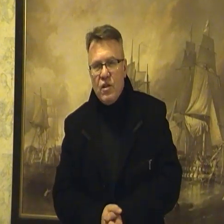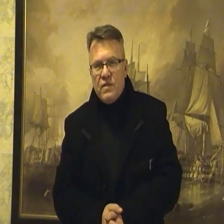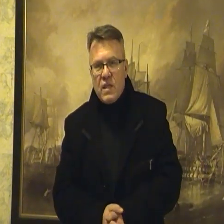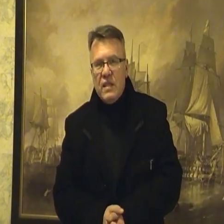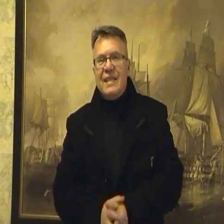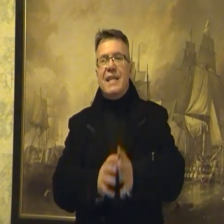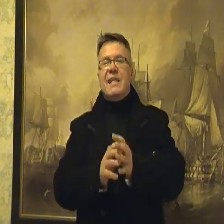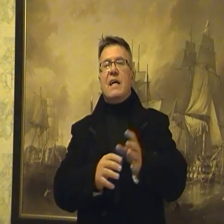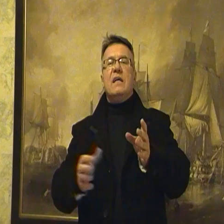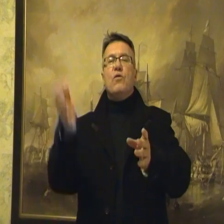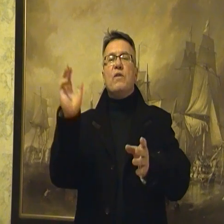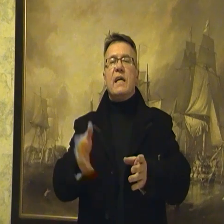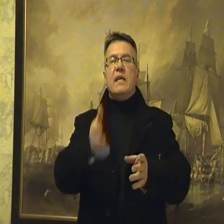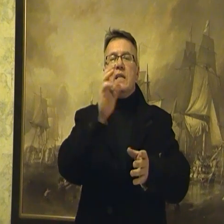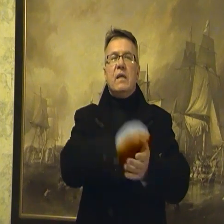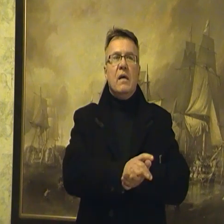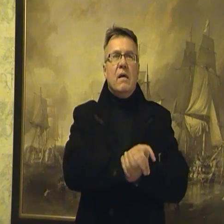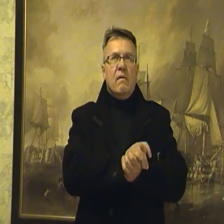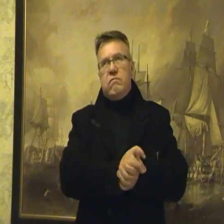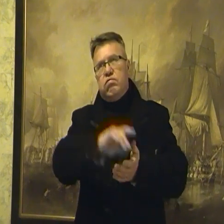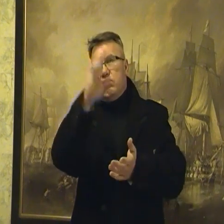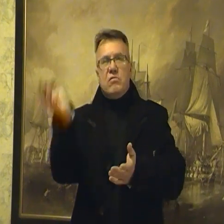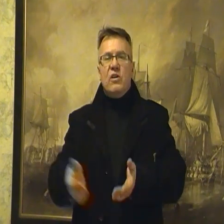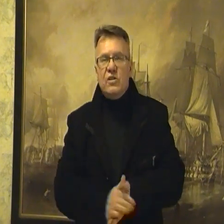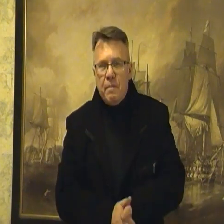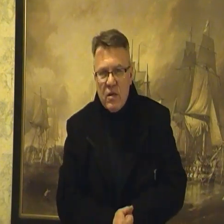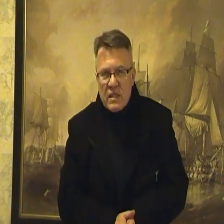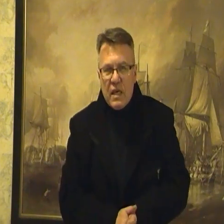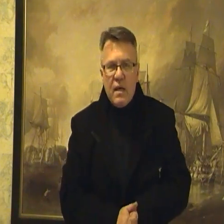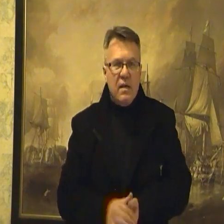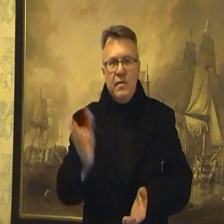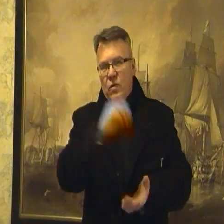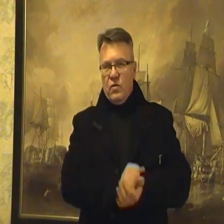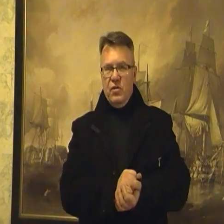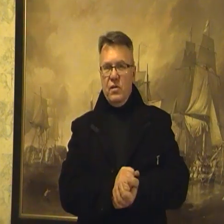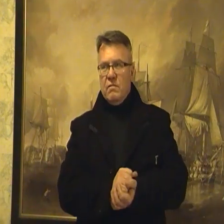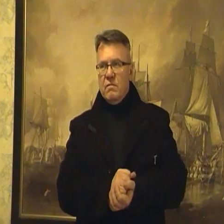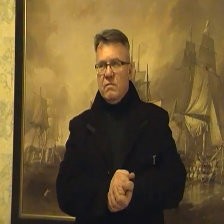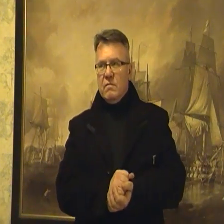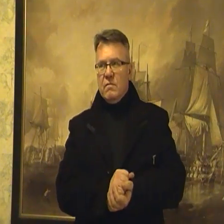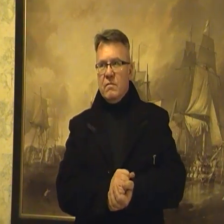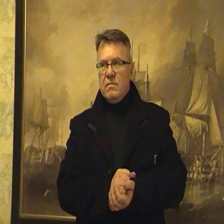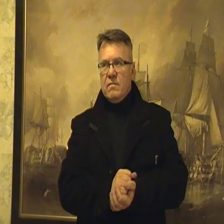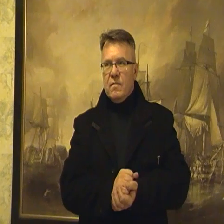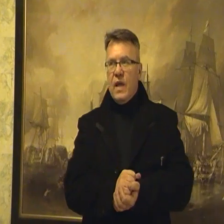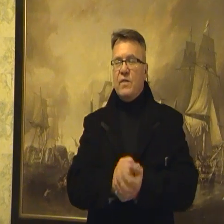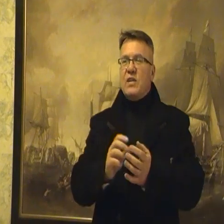żydowskie na terenach Ukrainy, części Polski i Białorusi. A więc